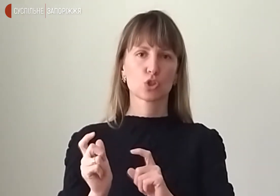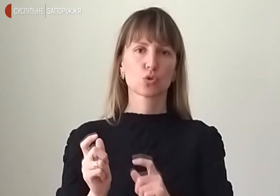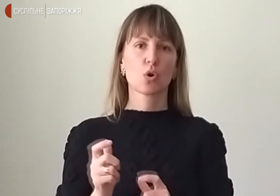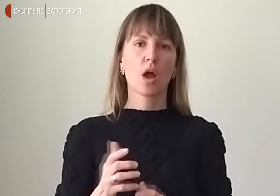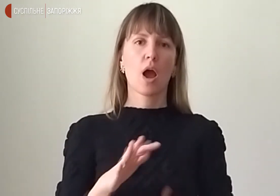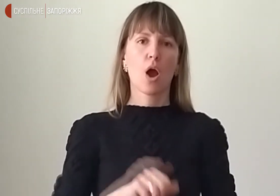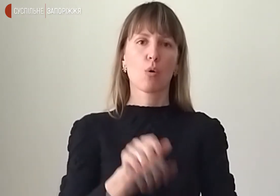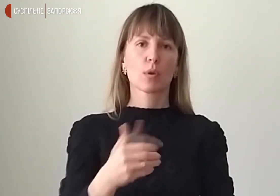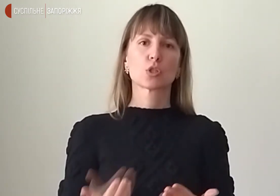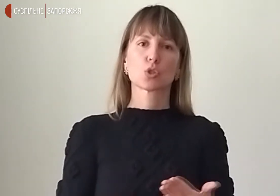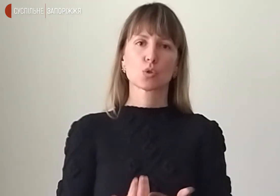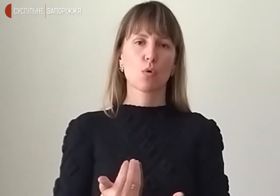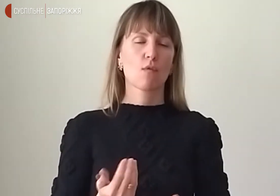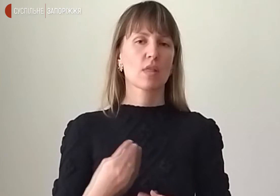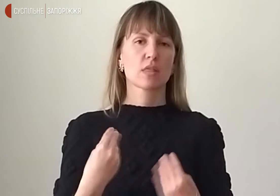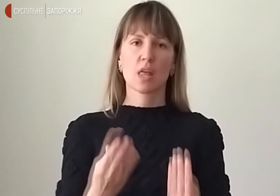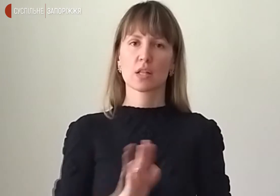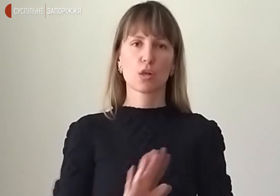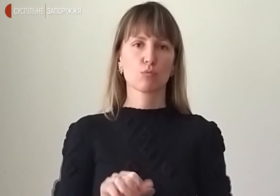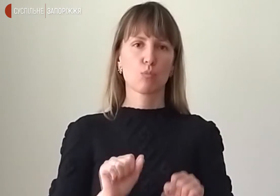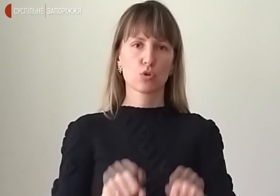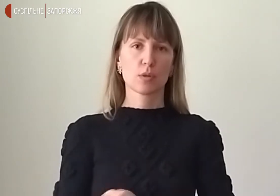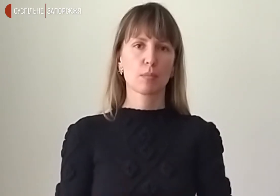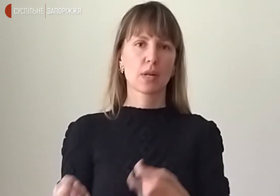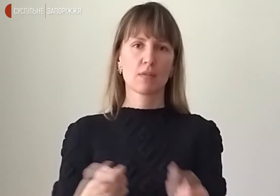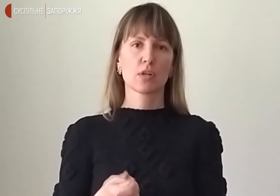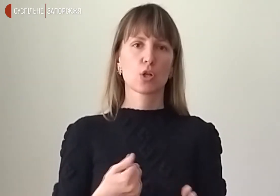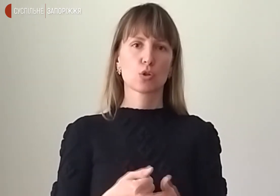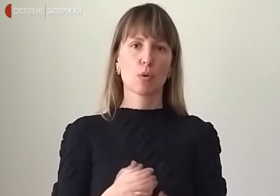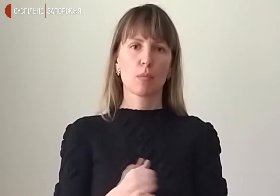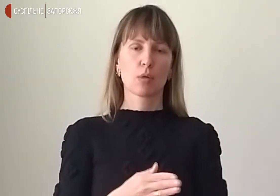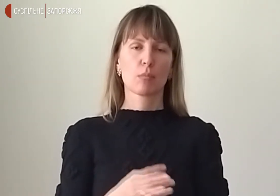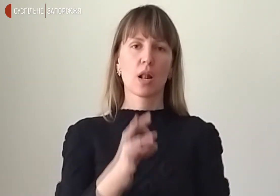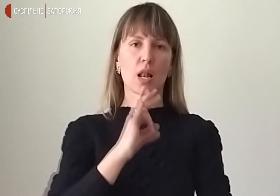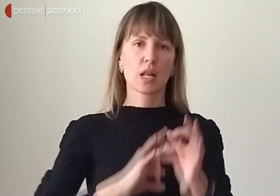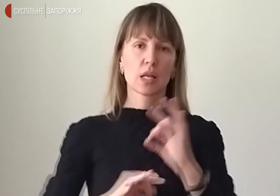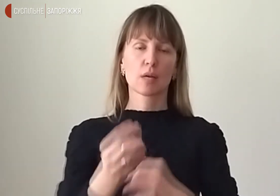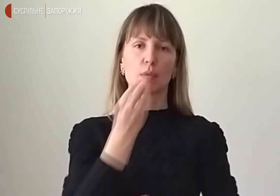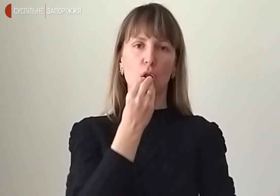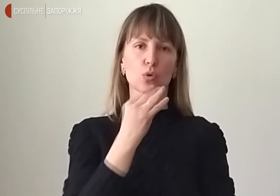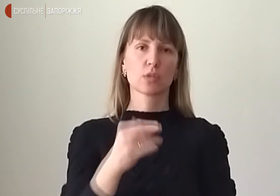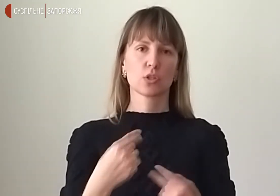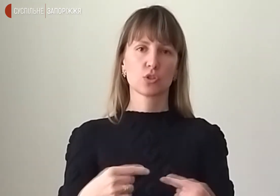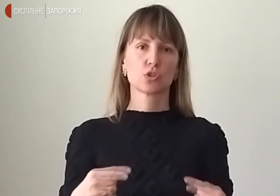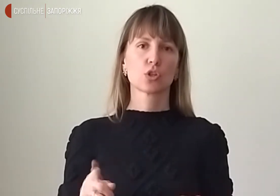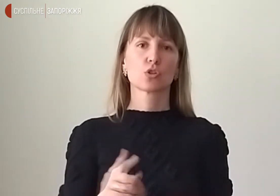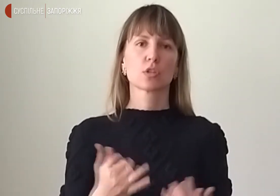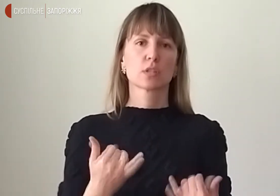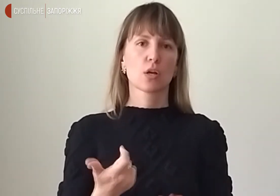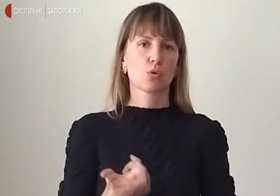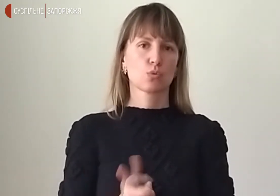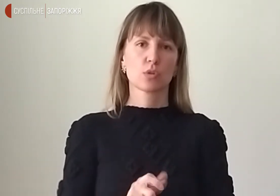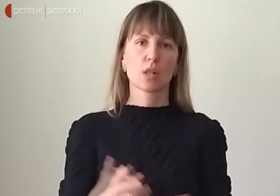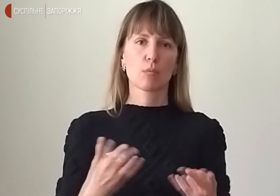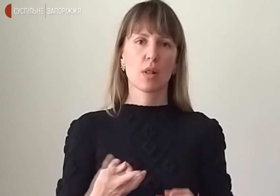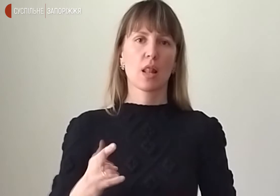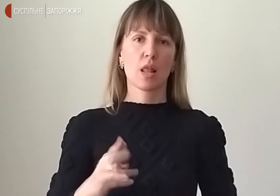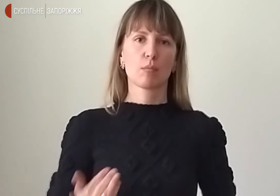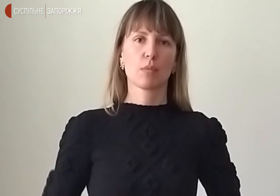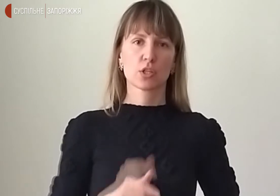окупанти знову не дають можливості доставити до Маріуполя ліки, продукти харчування та інше, що зараз крайне обхідне для мешканців міста.